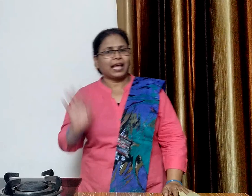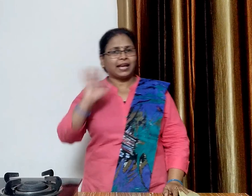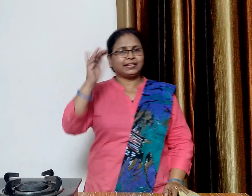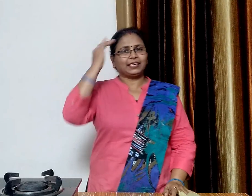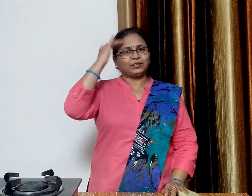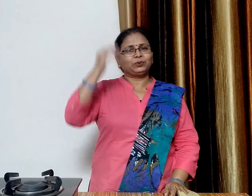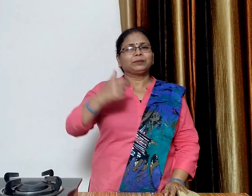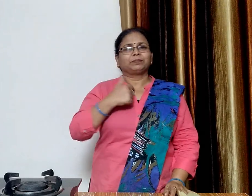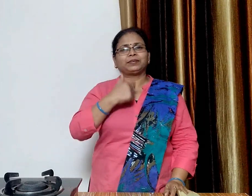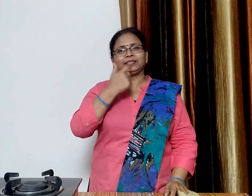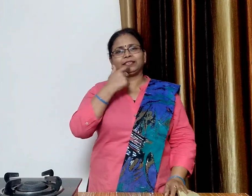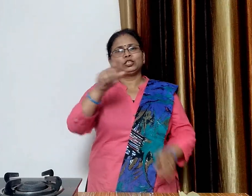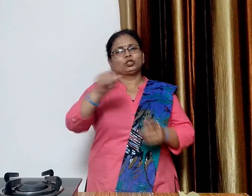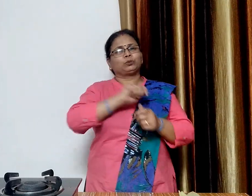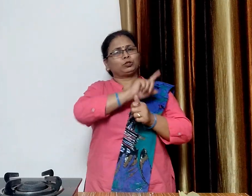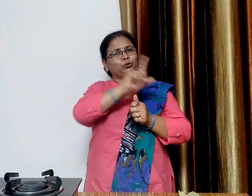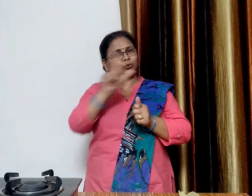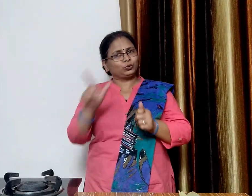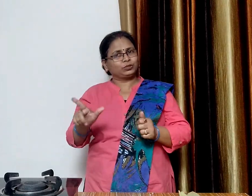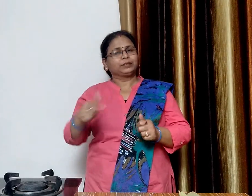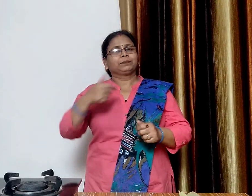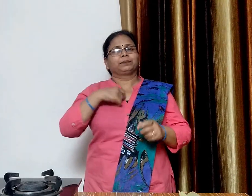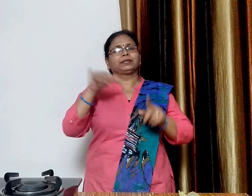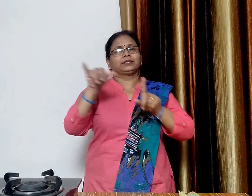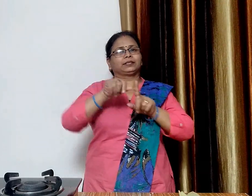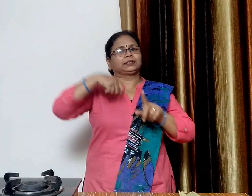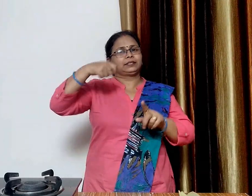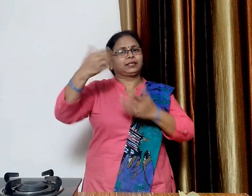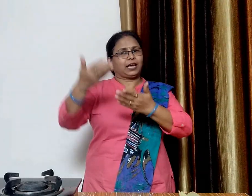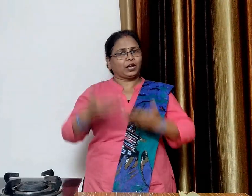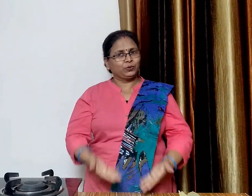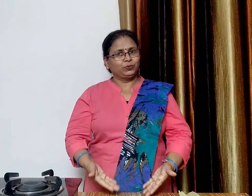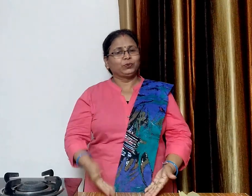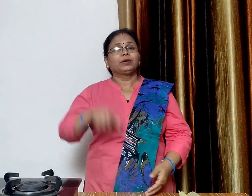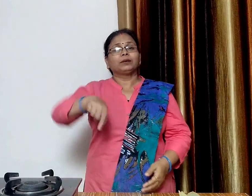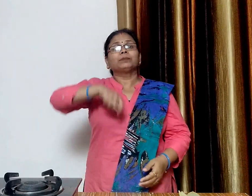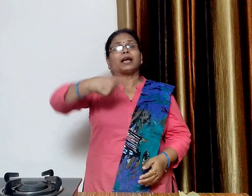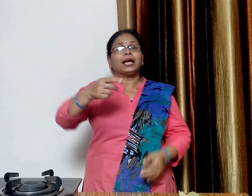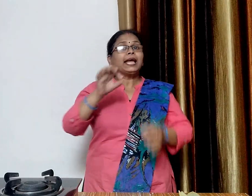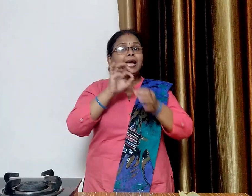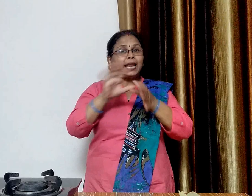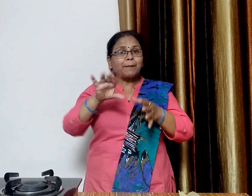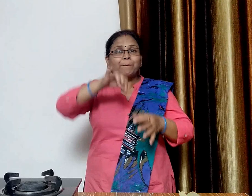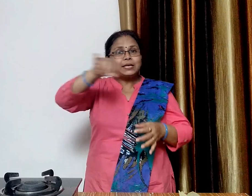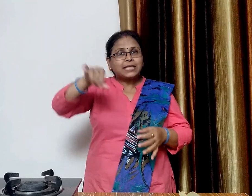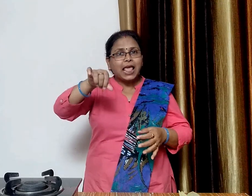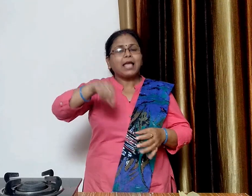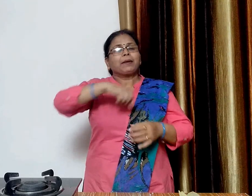हेलो फ्रेंड्स मैं शिखा आप सभी का अपने यूट्यू टेनल पर स्वागत करती हूँ आज हम गरम मसाला बनाएंगे